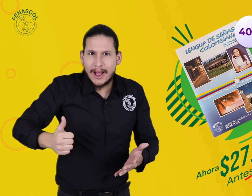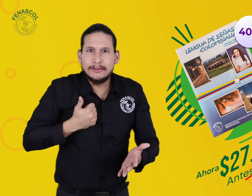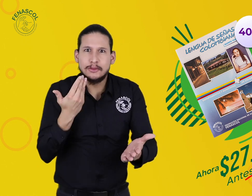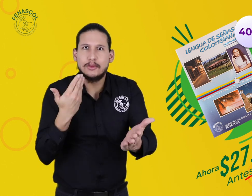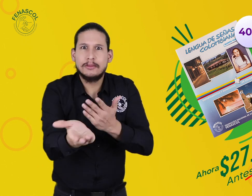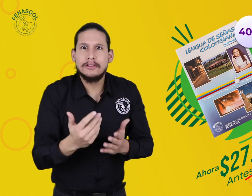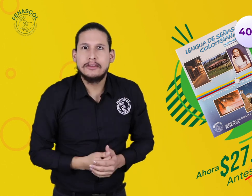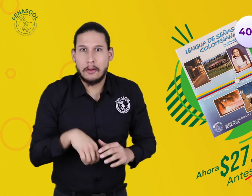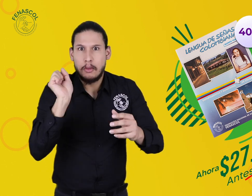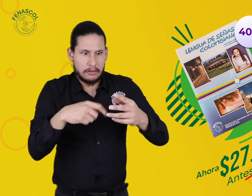,960.